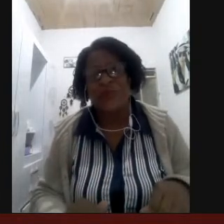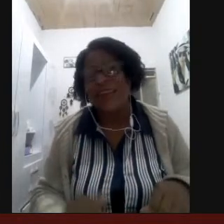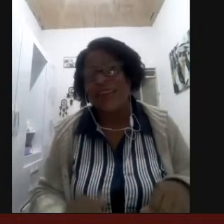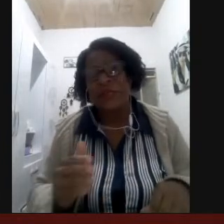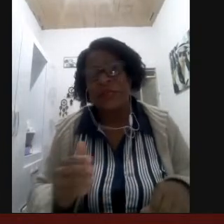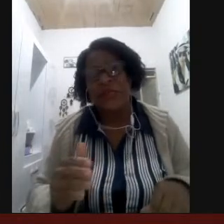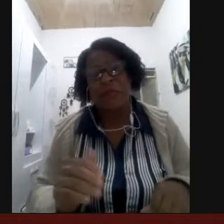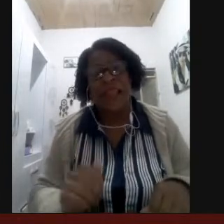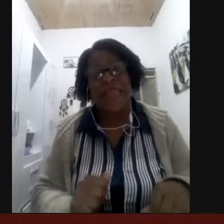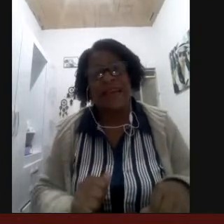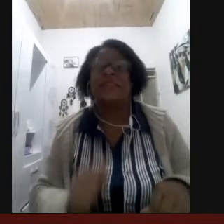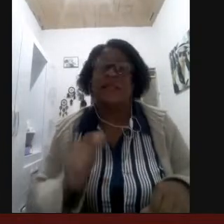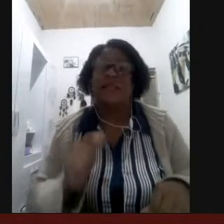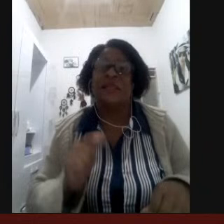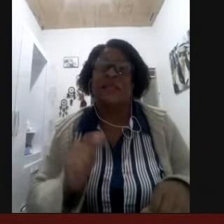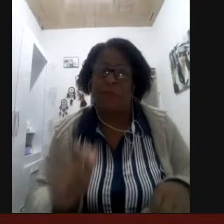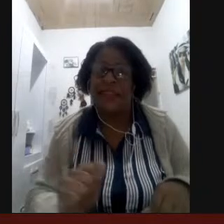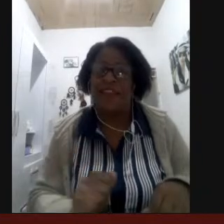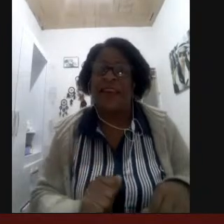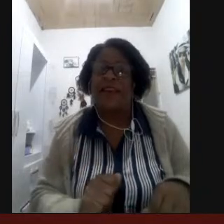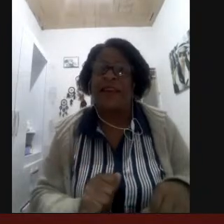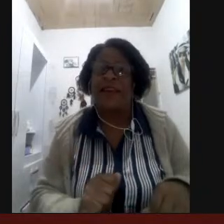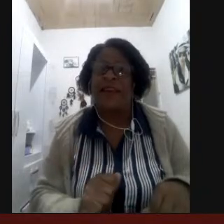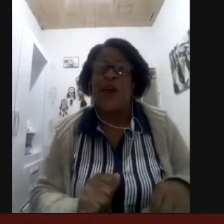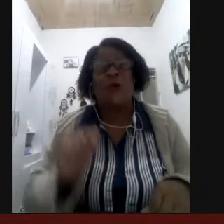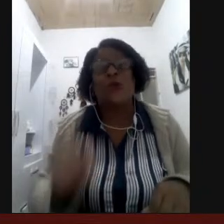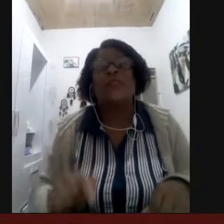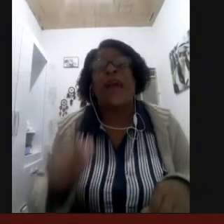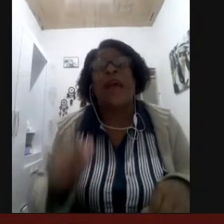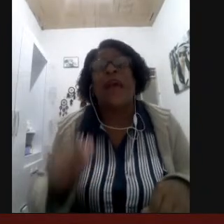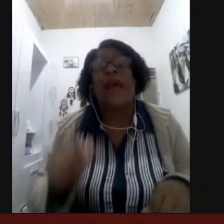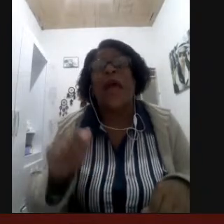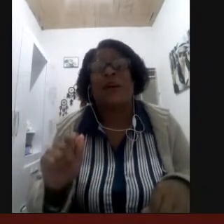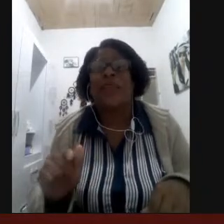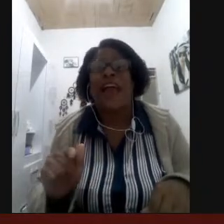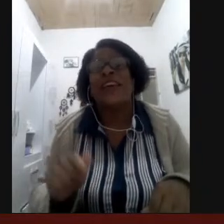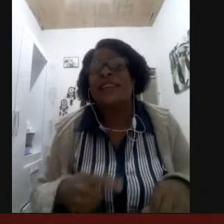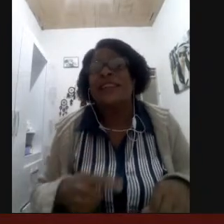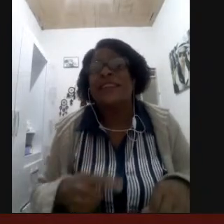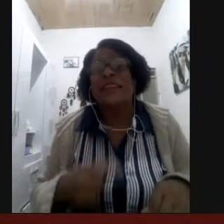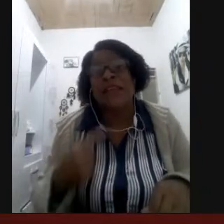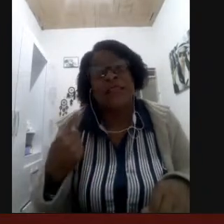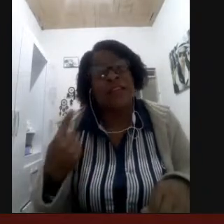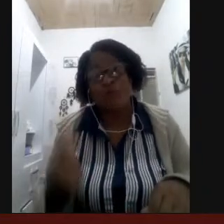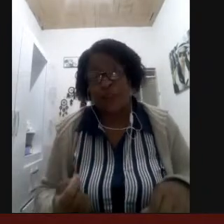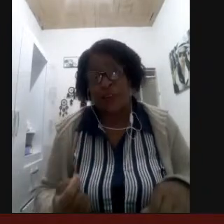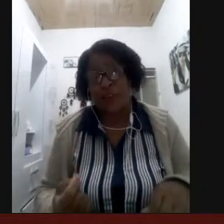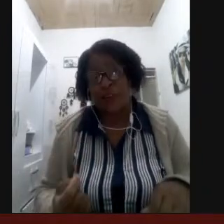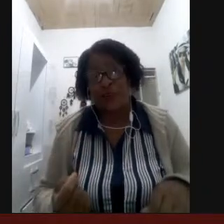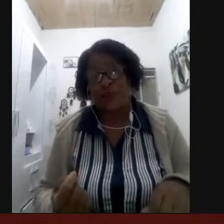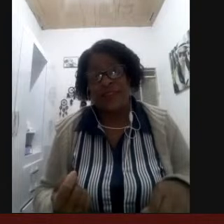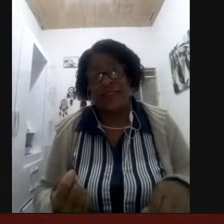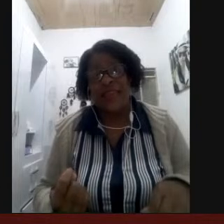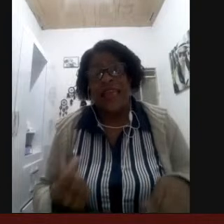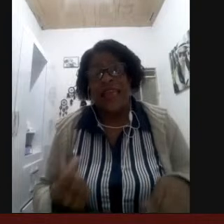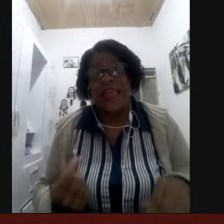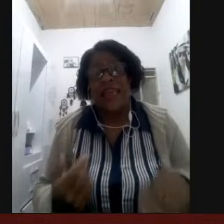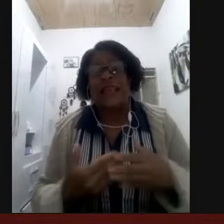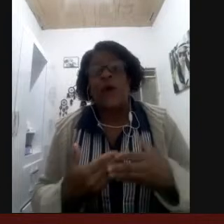sem saber ler sem saber escrever o surdo está indo para a faculdade sem saber escrever um texto então eu me